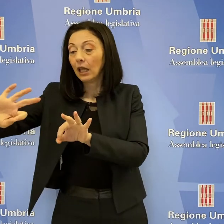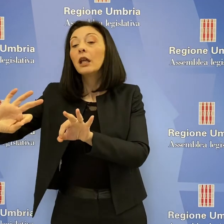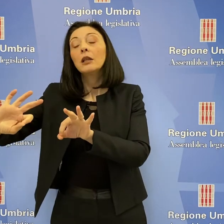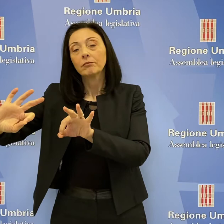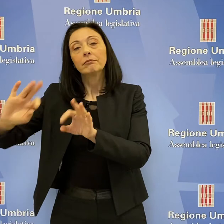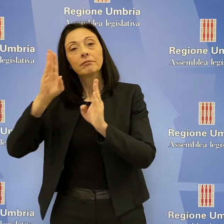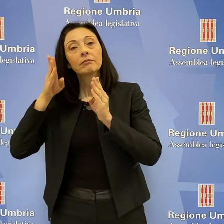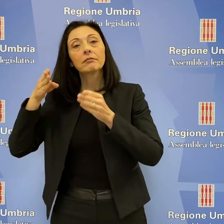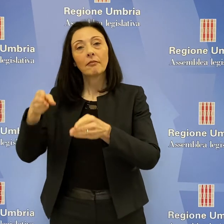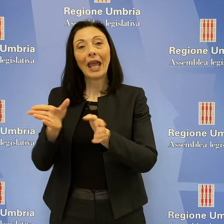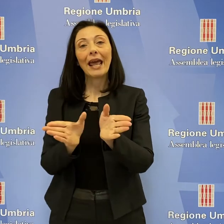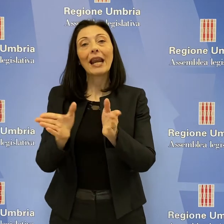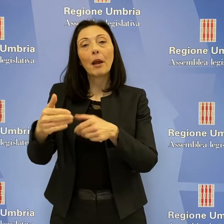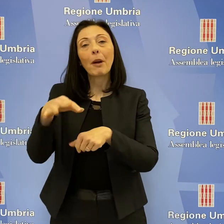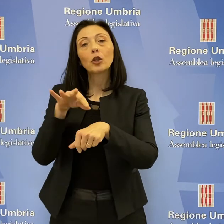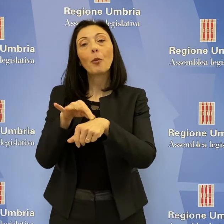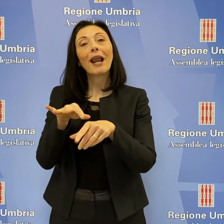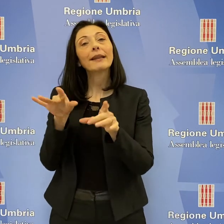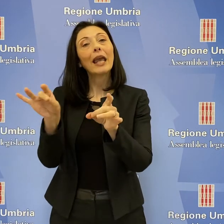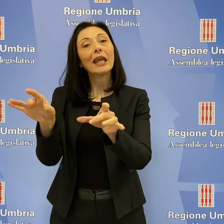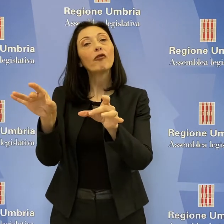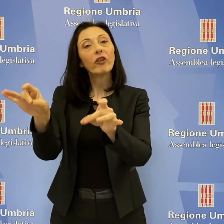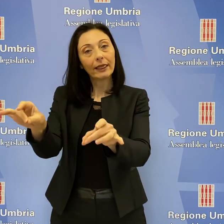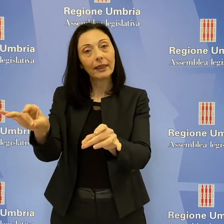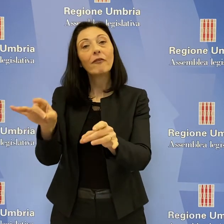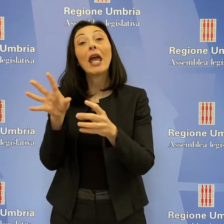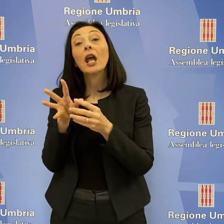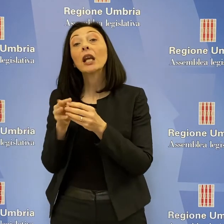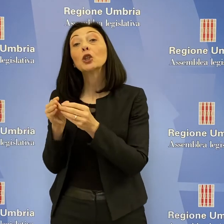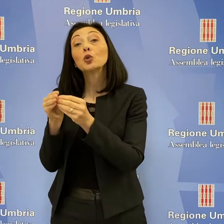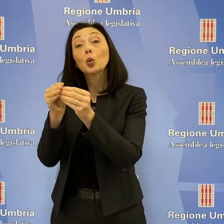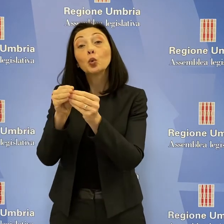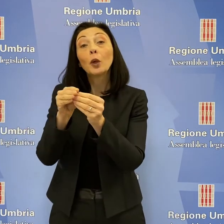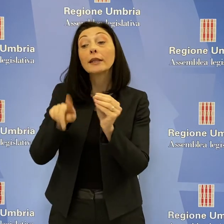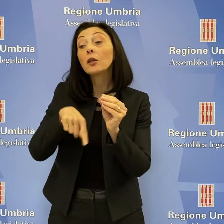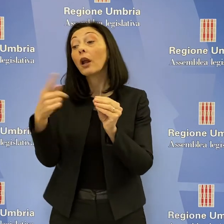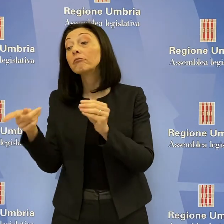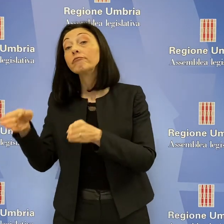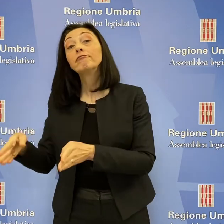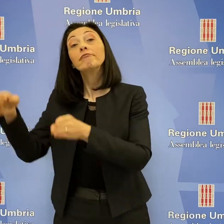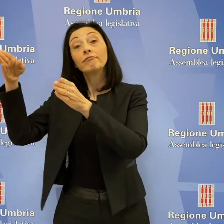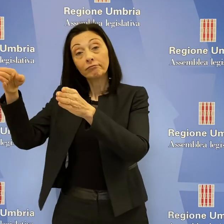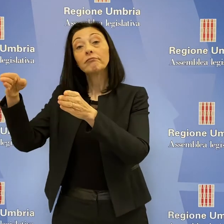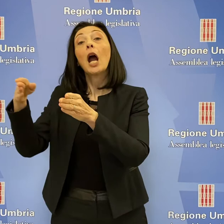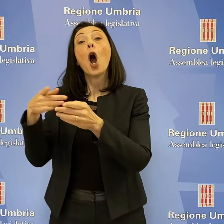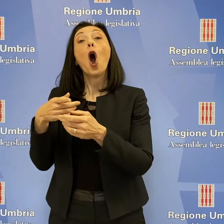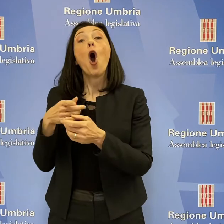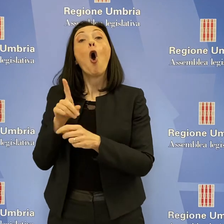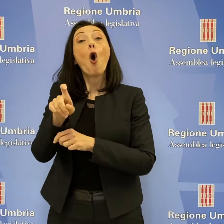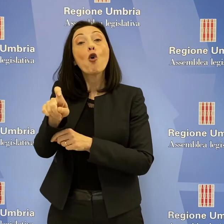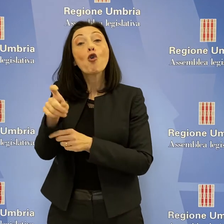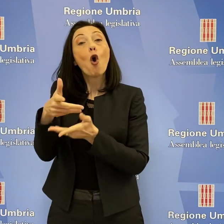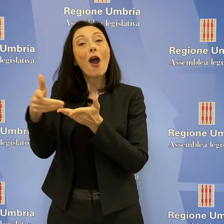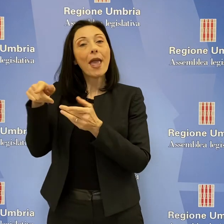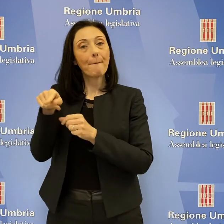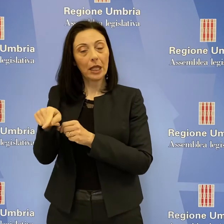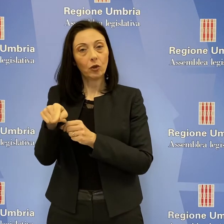finalizzati all'ampliamento del reparto di malattie infettive e alla ristrutturazione dell'adiacente reparto di oncoematologia al fine di ricavare